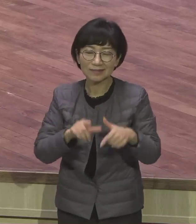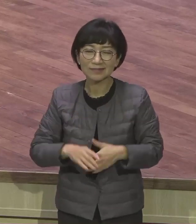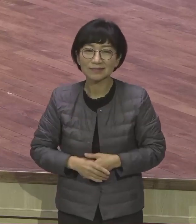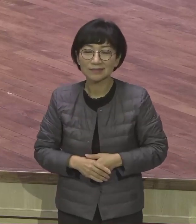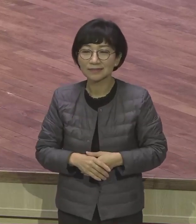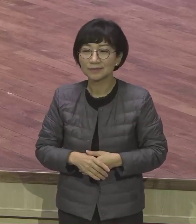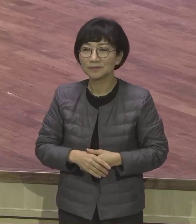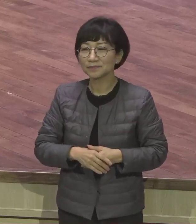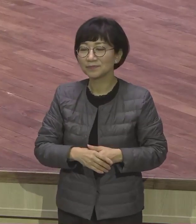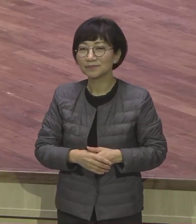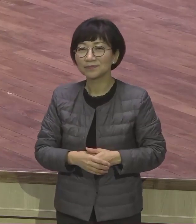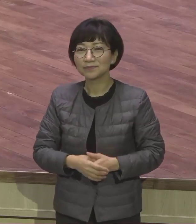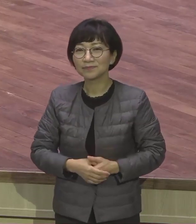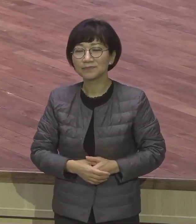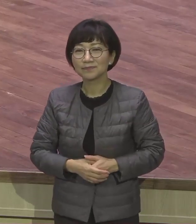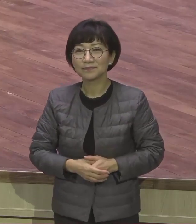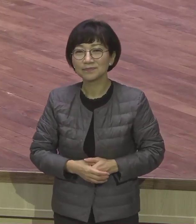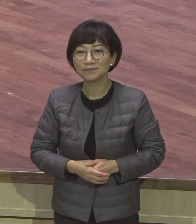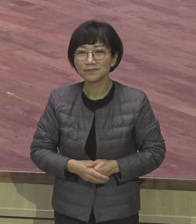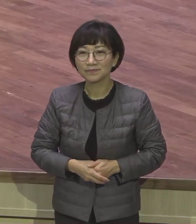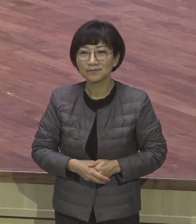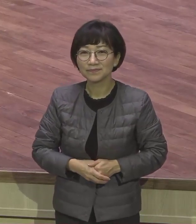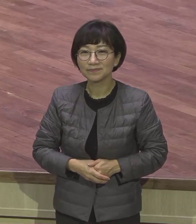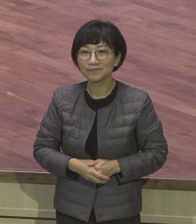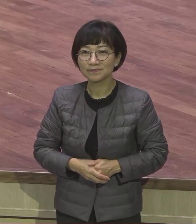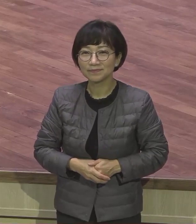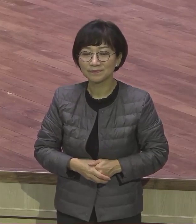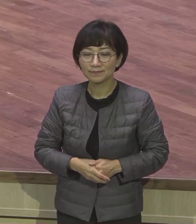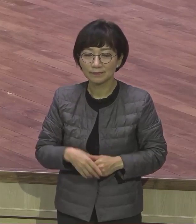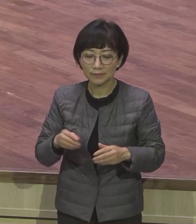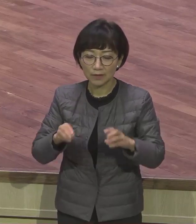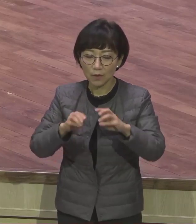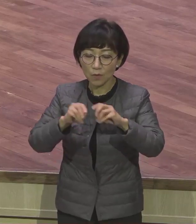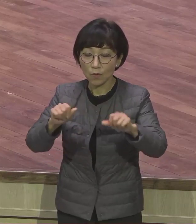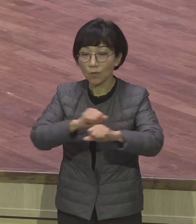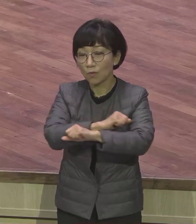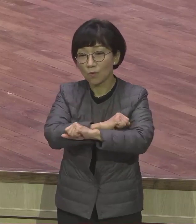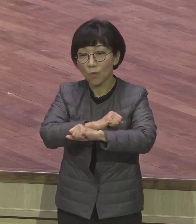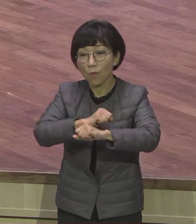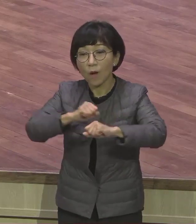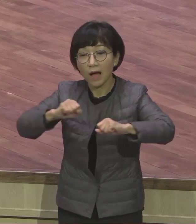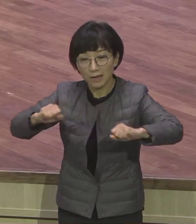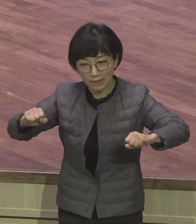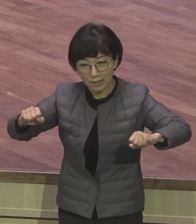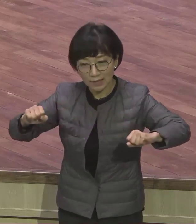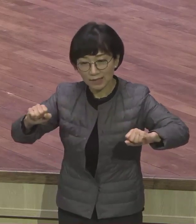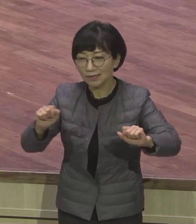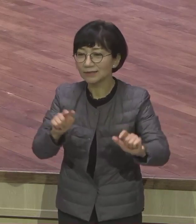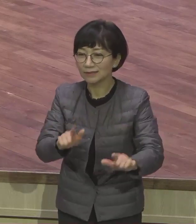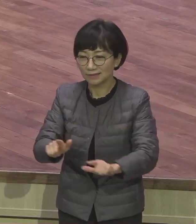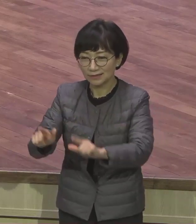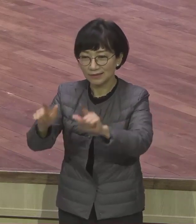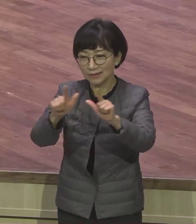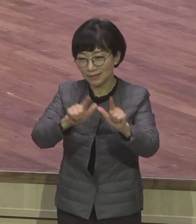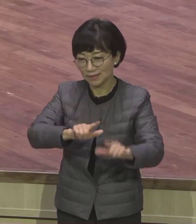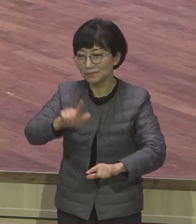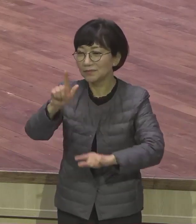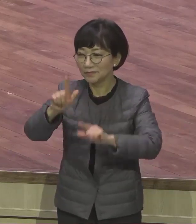이게 뭐요? 광야의 삶이에요. 광야생활 그런데